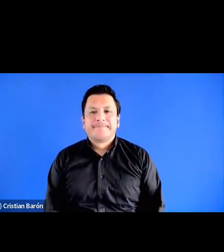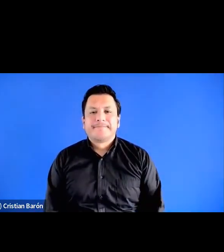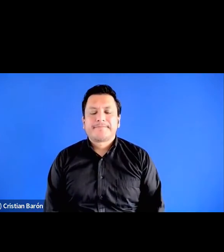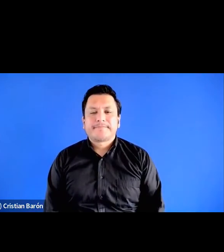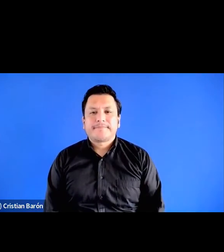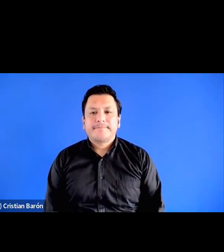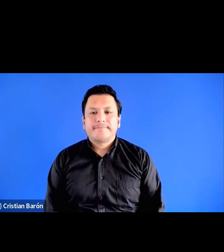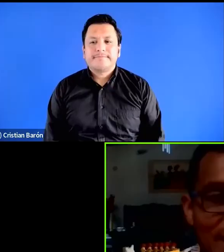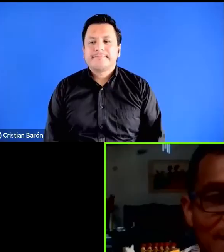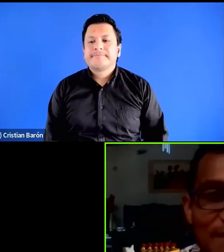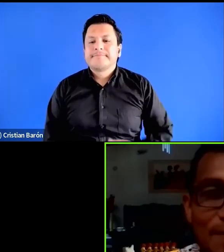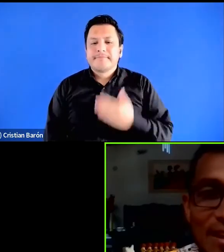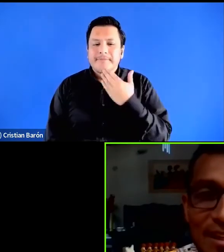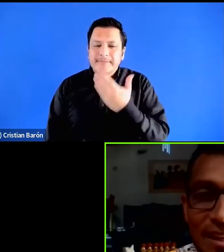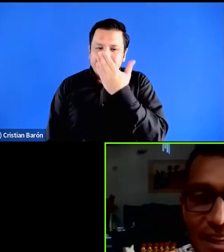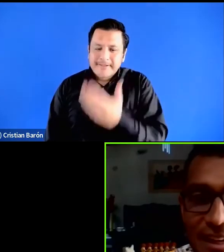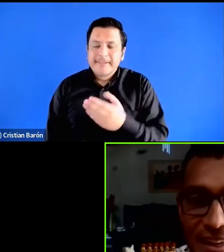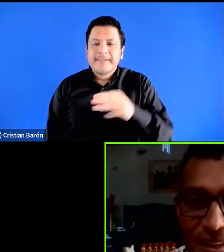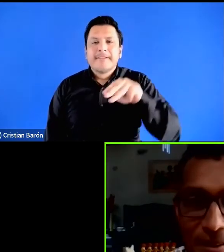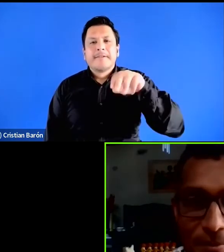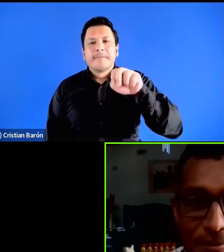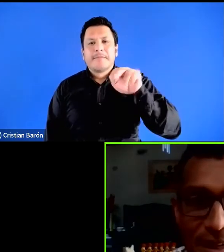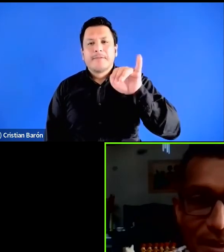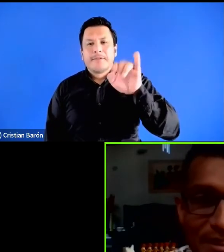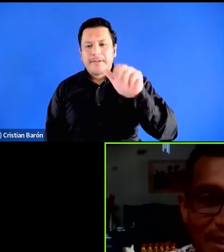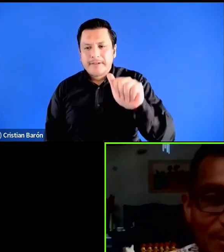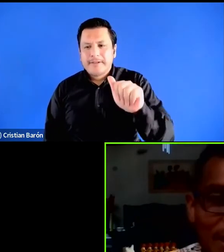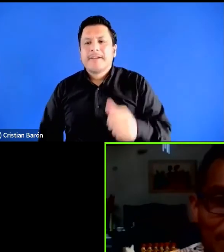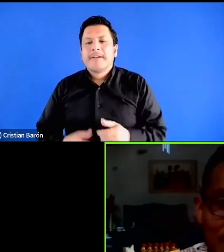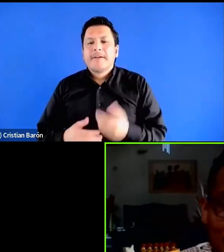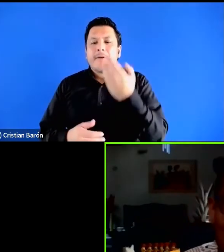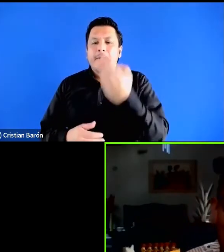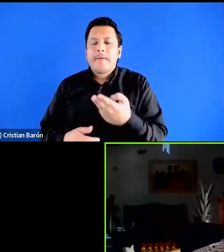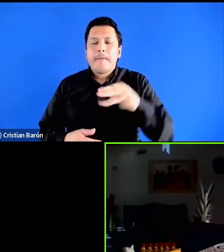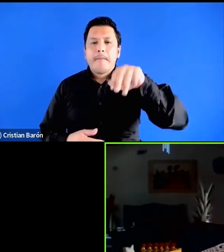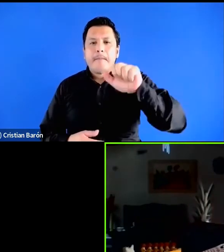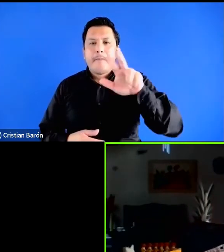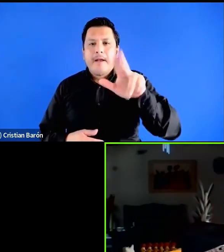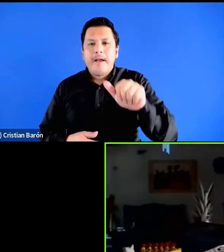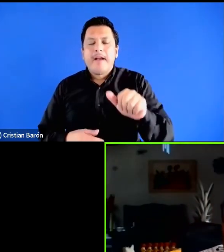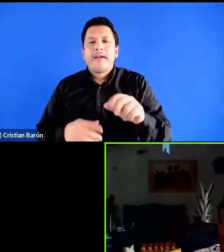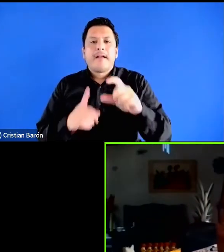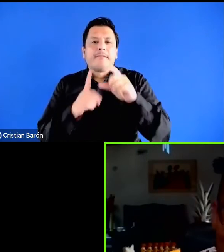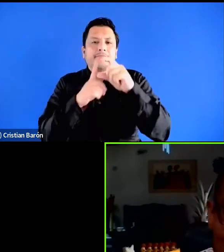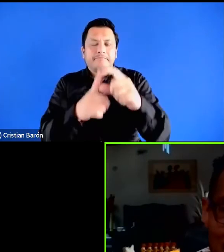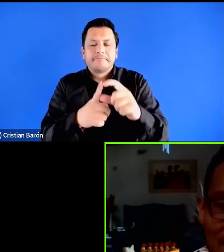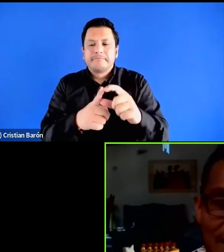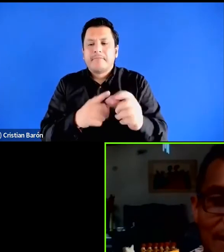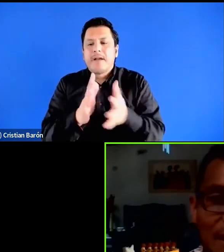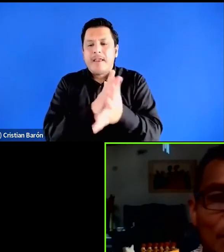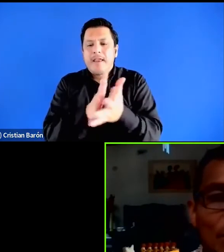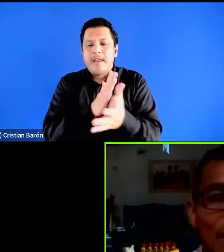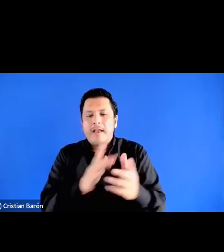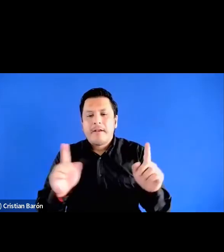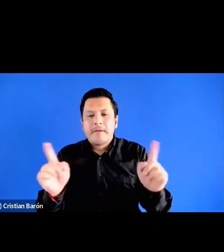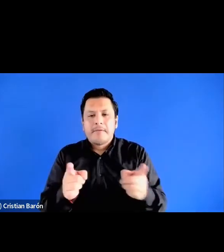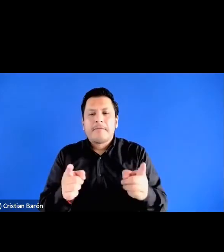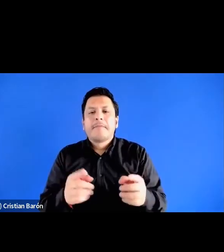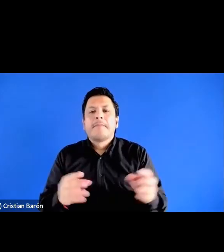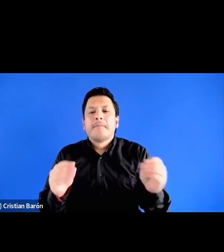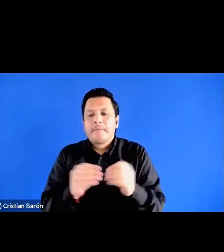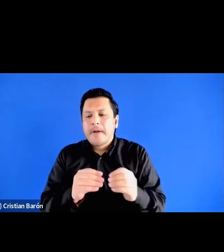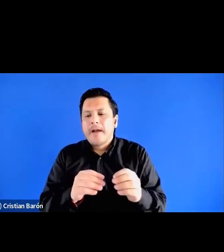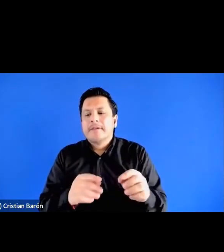Muchas gracias, Mónica. Mara va a hacer una, unas palabras para seguir al, al siguiente bloque.